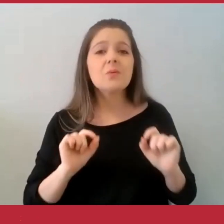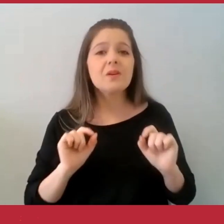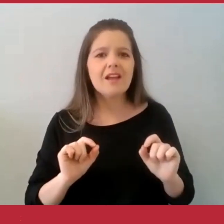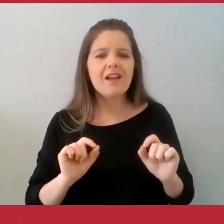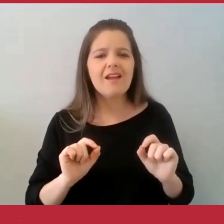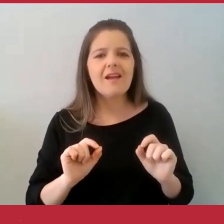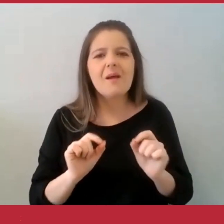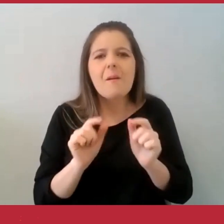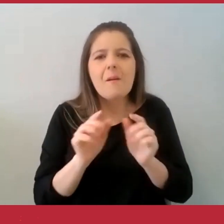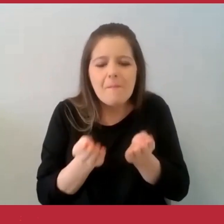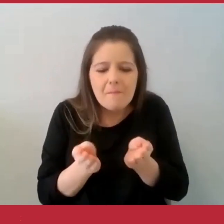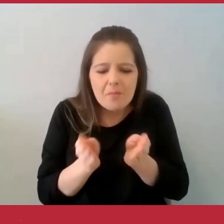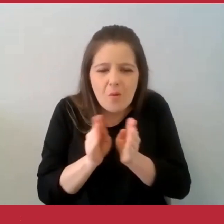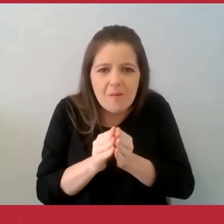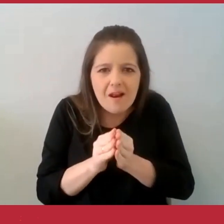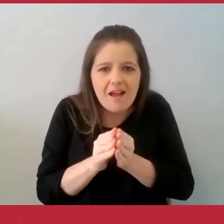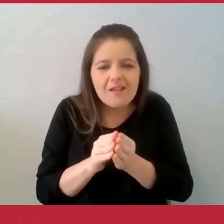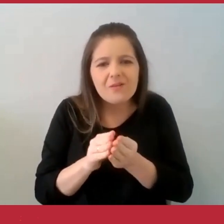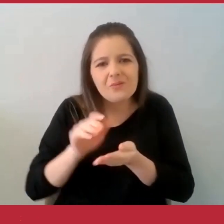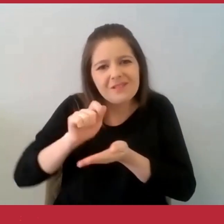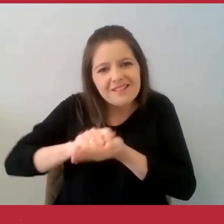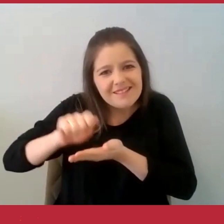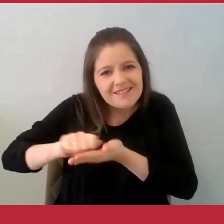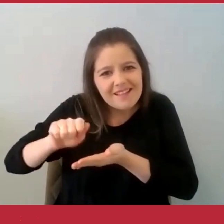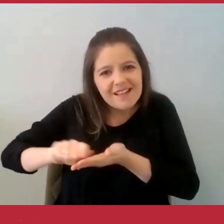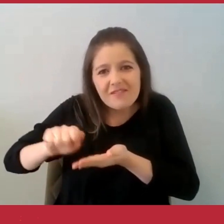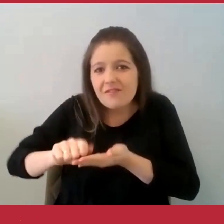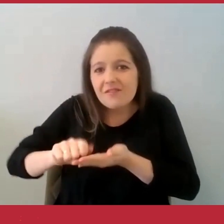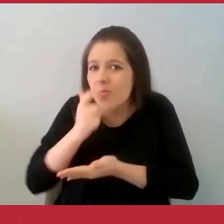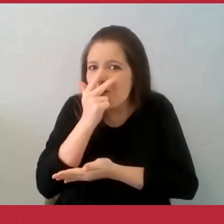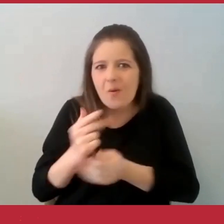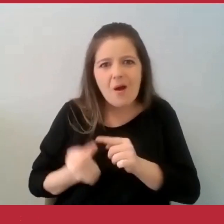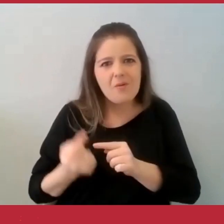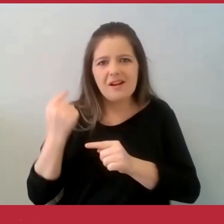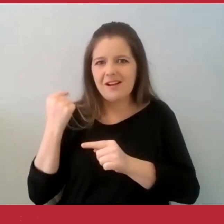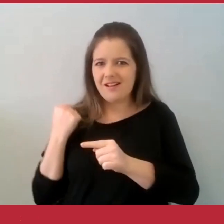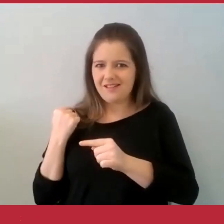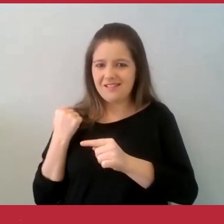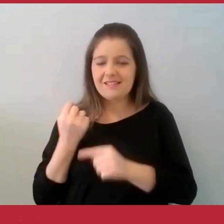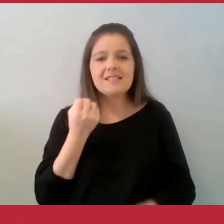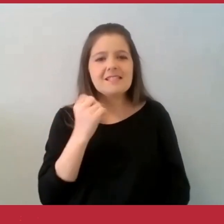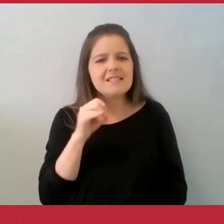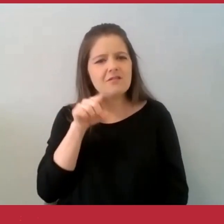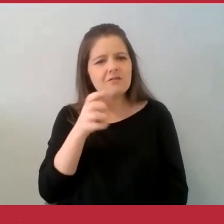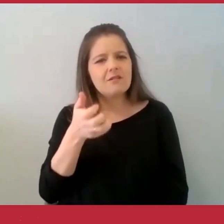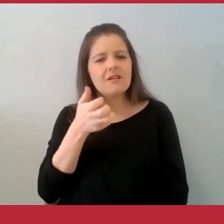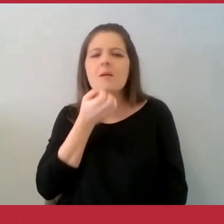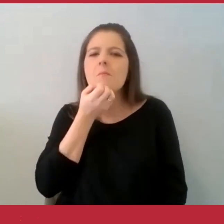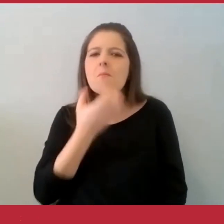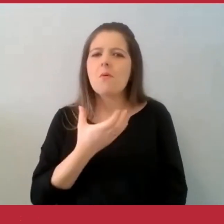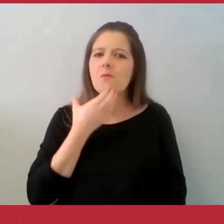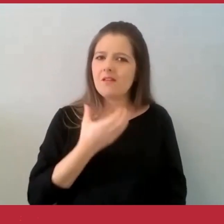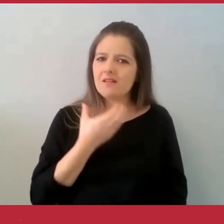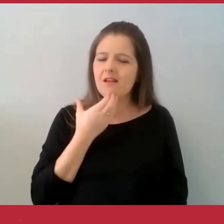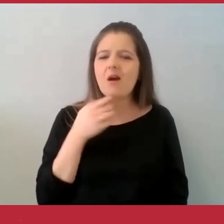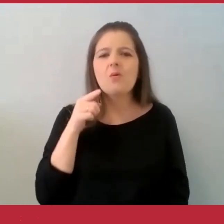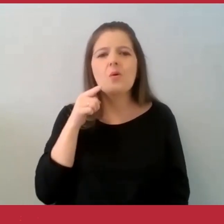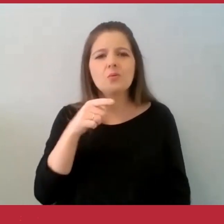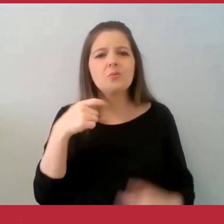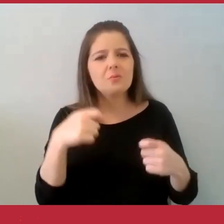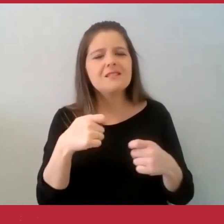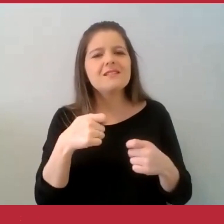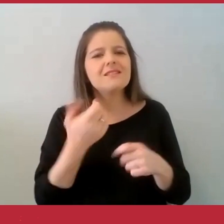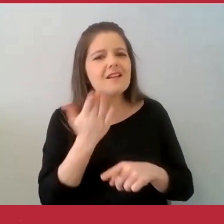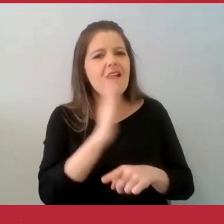bilhete que ele havia colocado para o barbeiro. Se você quiser um bom Natal, faça o bem para